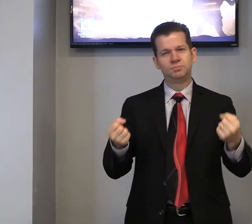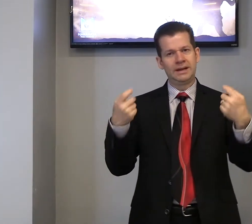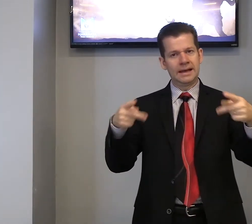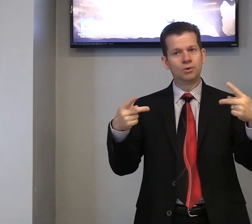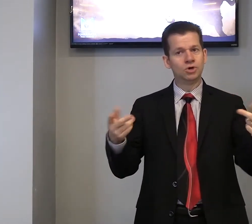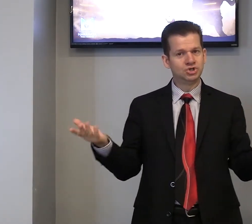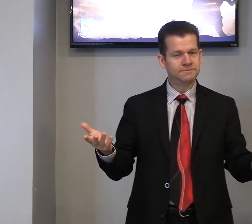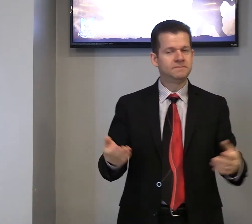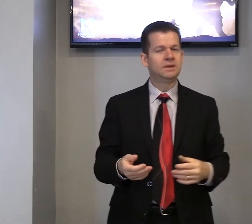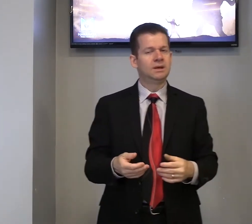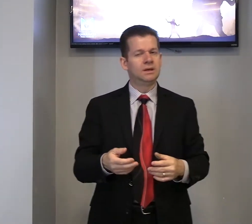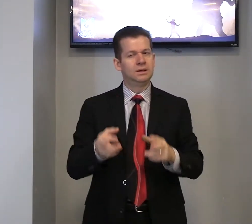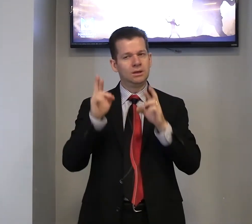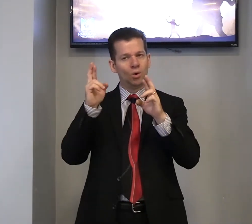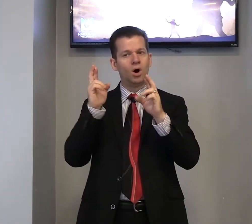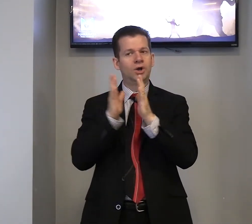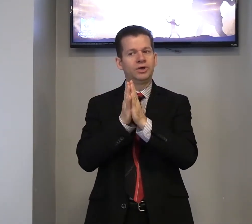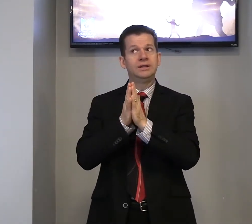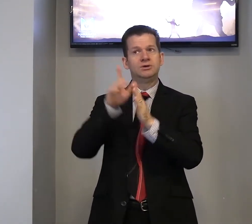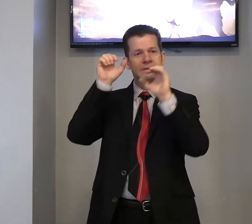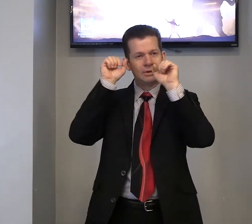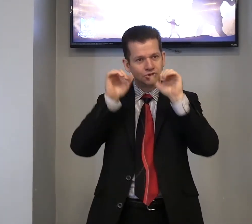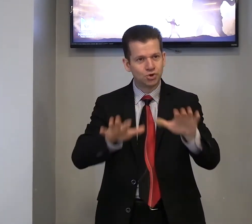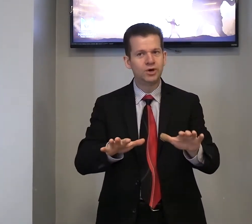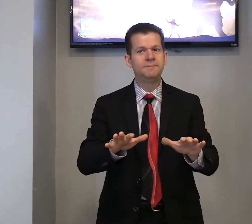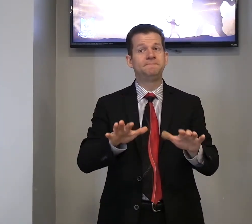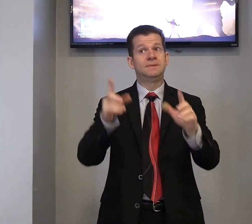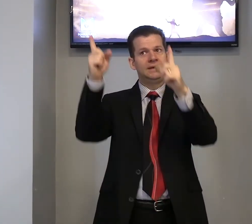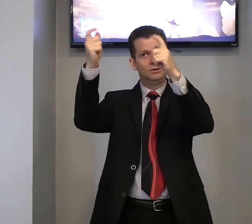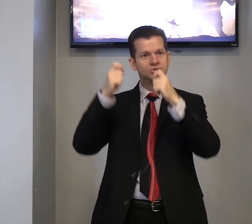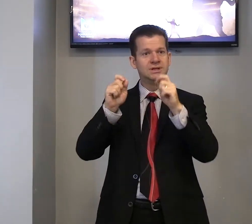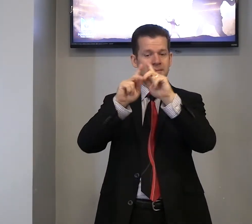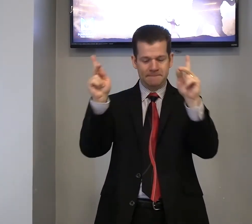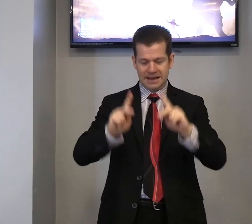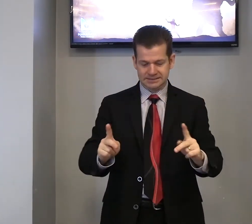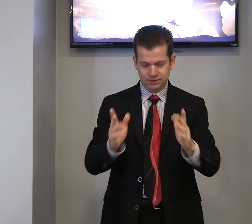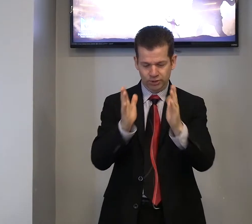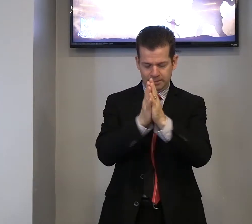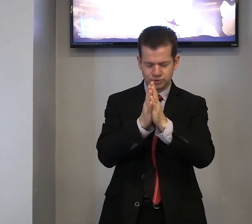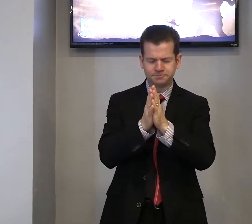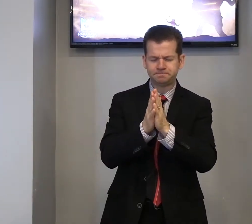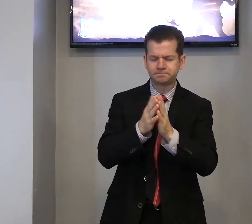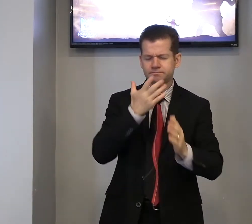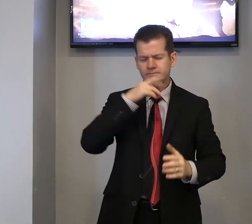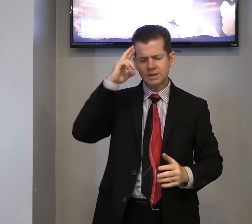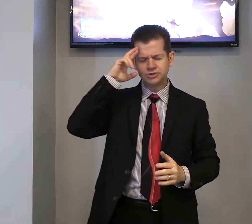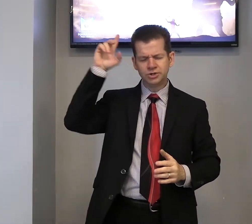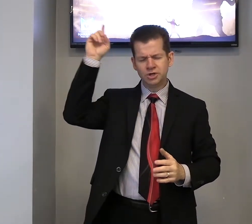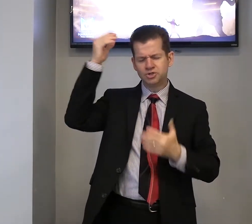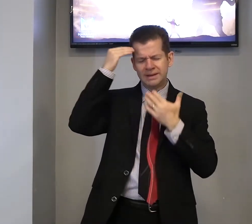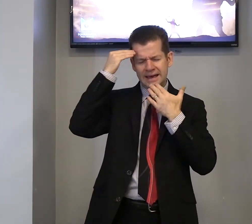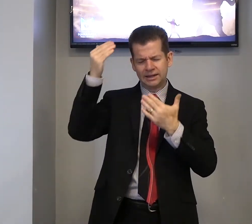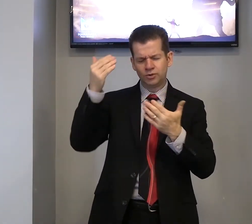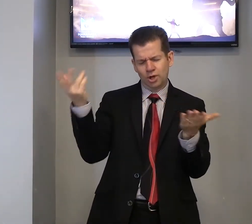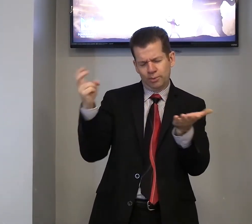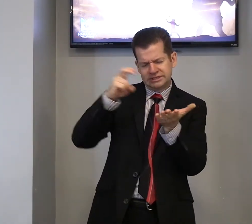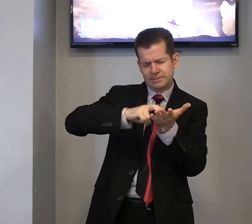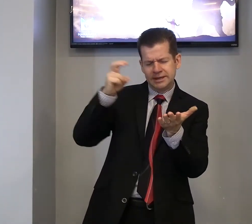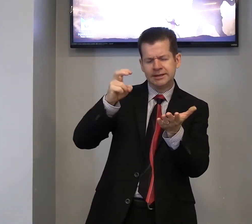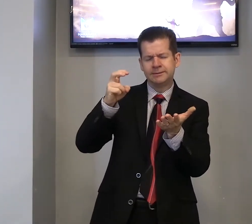pregar hoje, e eu oro que Deus abençoe e que nos dê paz. Oremos. Senhor Deus, obrigado por esta manhã.